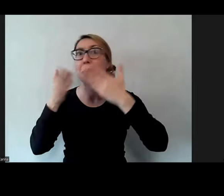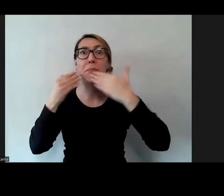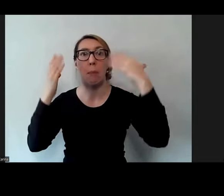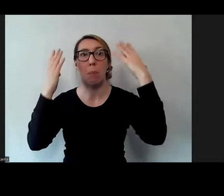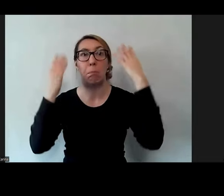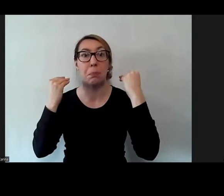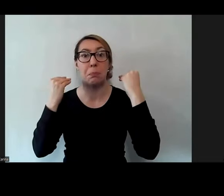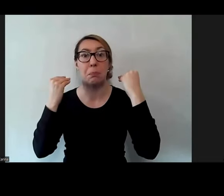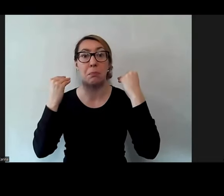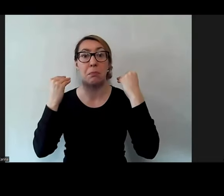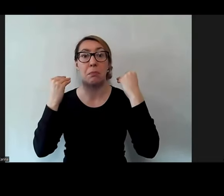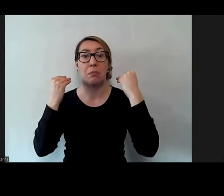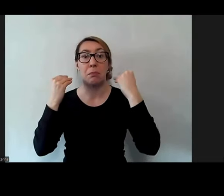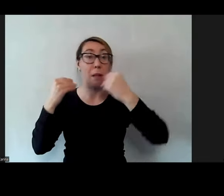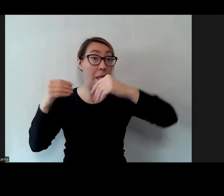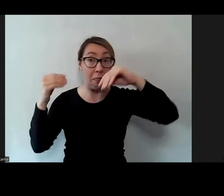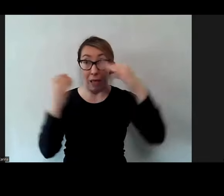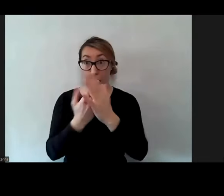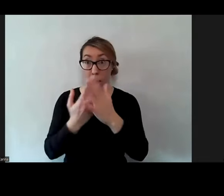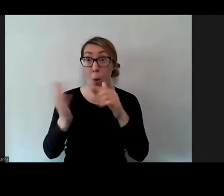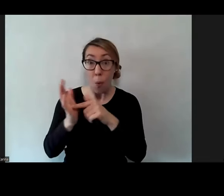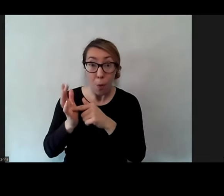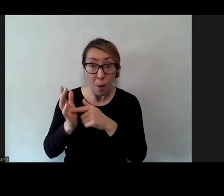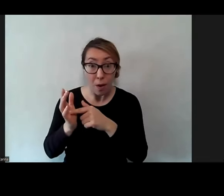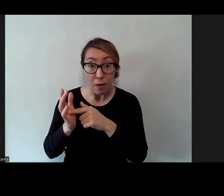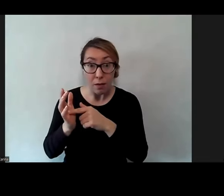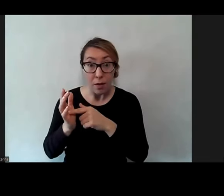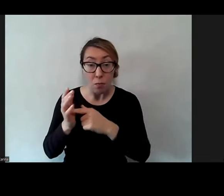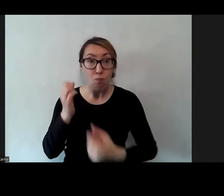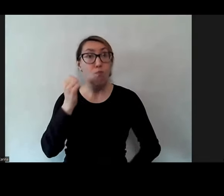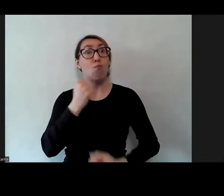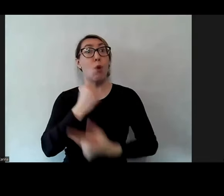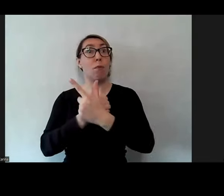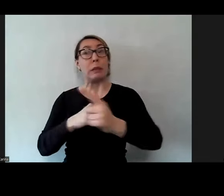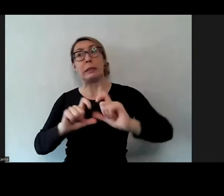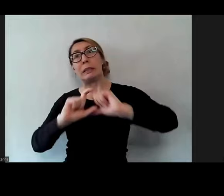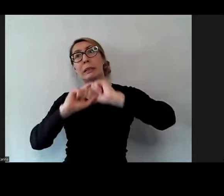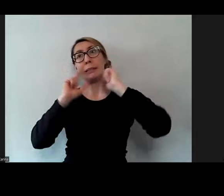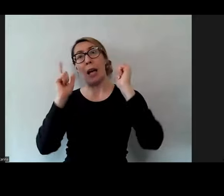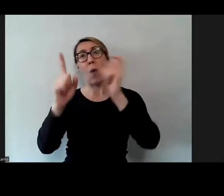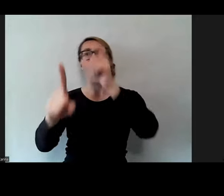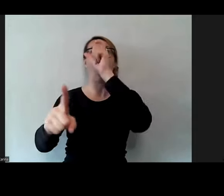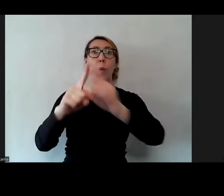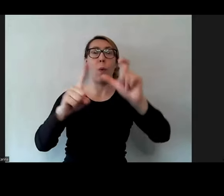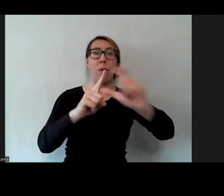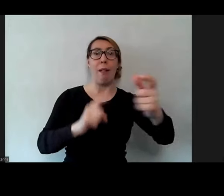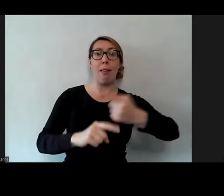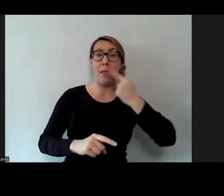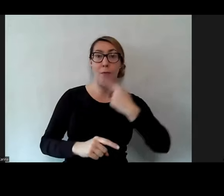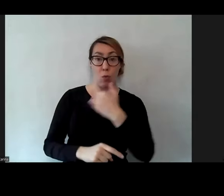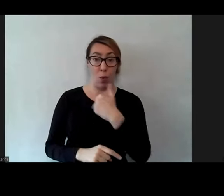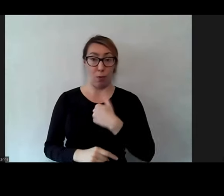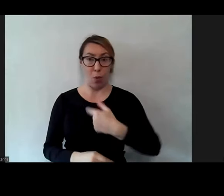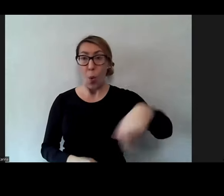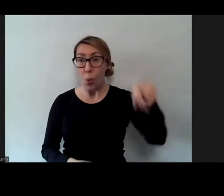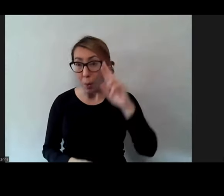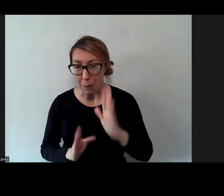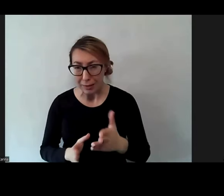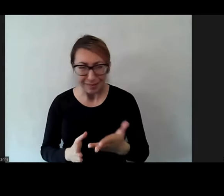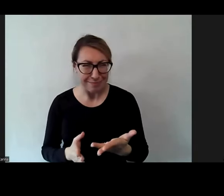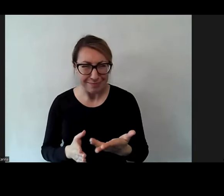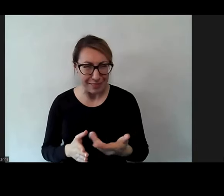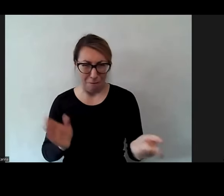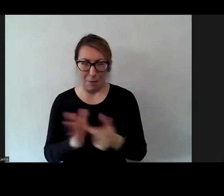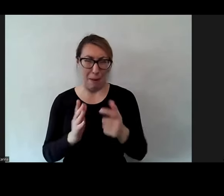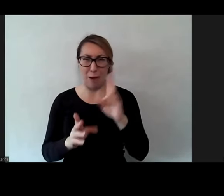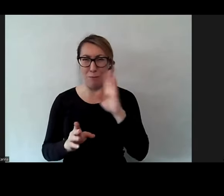nagle w nadprzyrodzony sposób zacznie rozumieć język polski, no to oczekuje